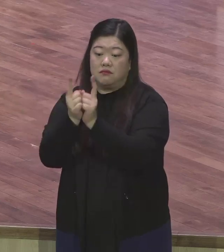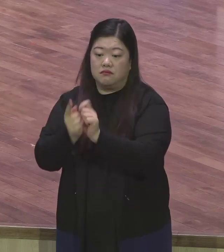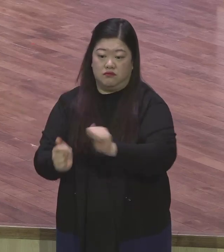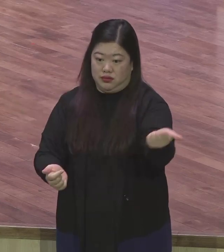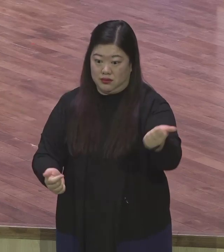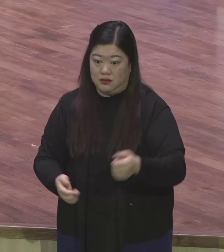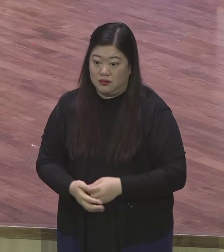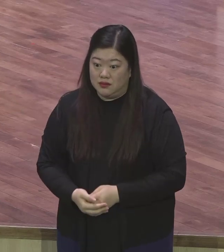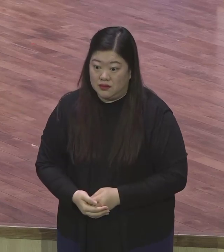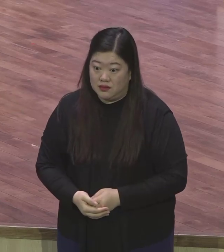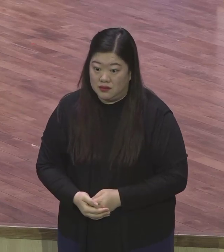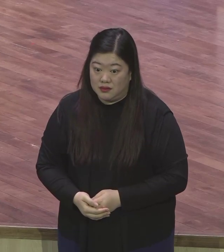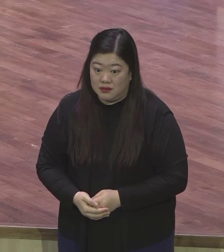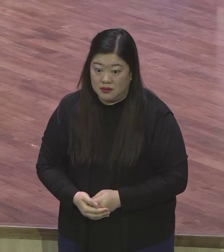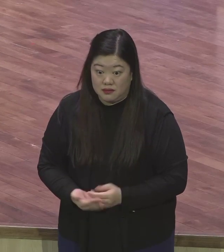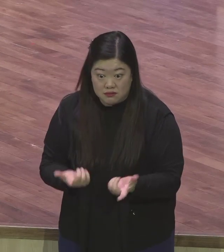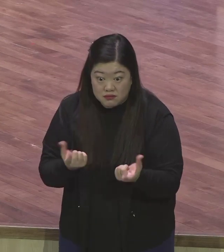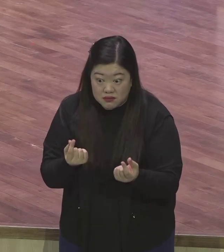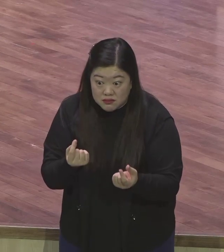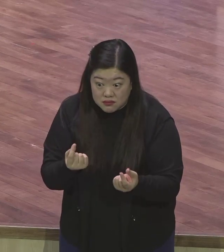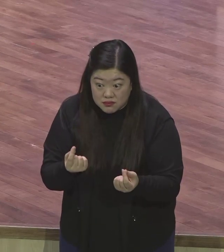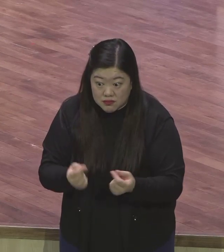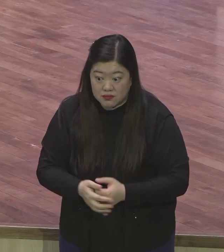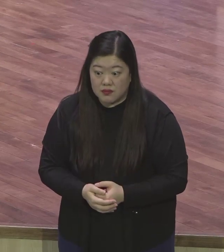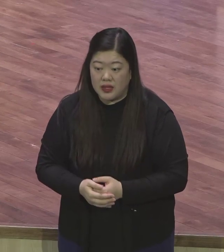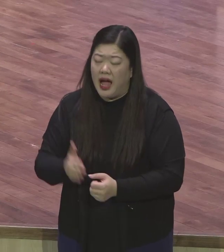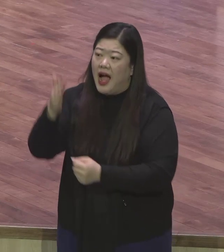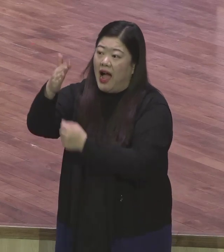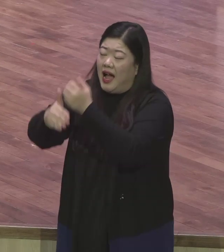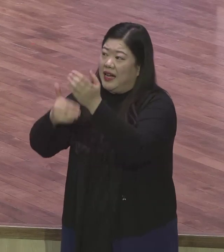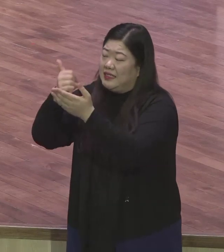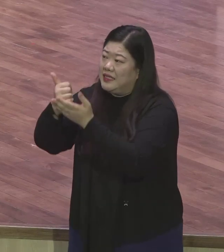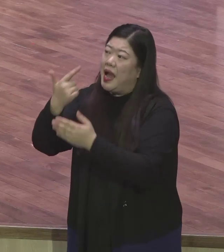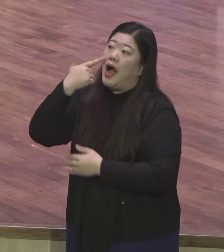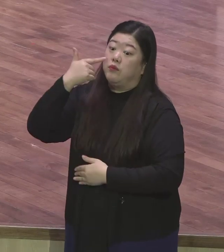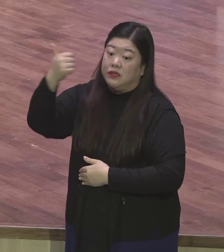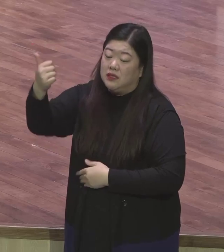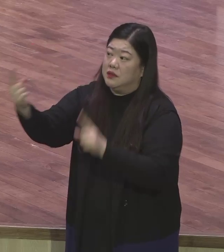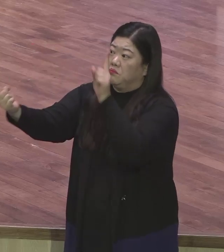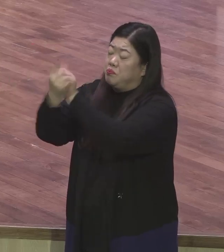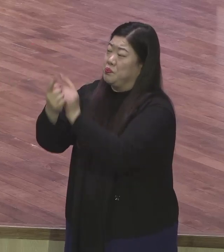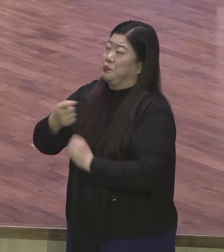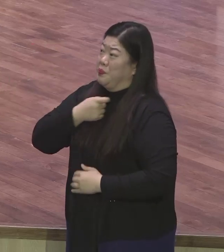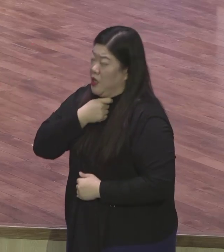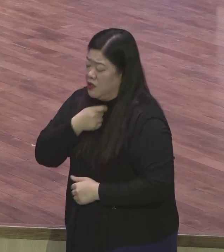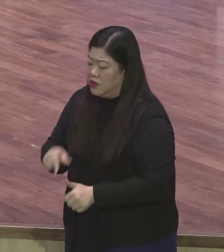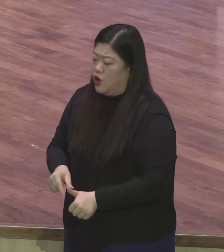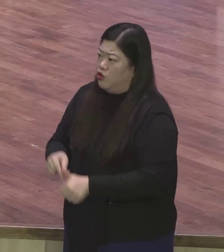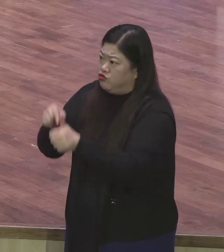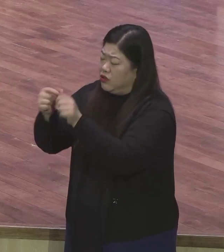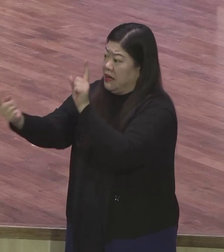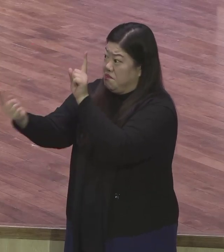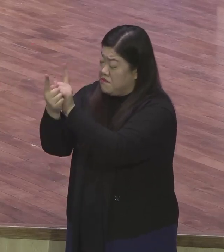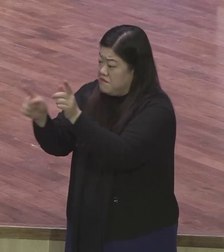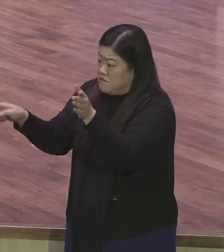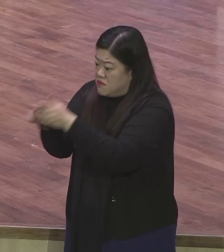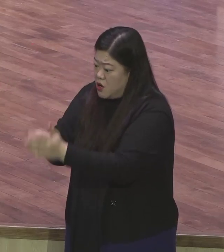하나님 아버지를 만나야 되는데 하나님을 믿고 구원받아야 되는데 어떻게 하면 구원받느냐